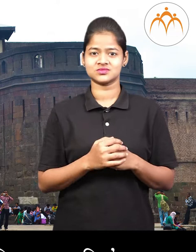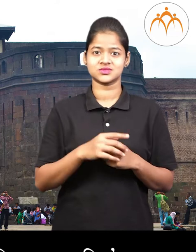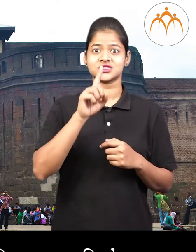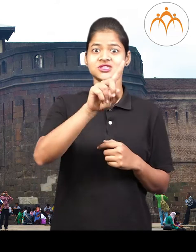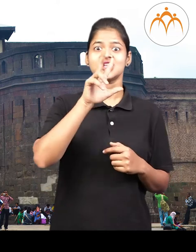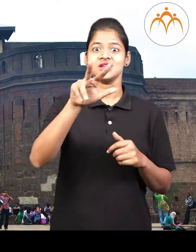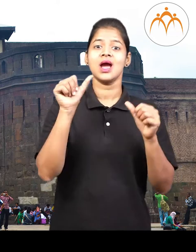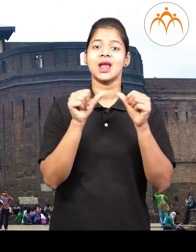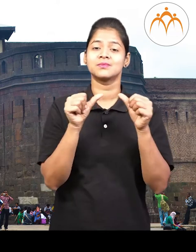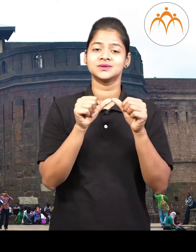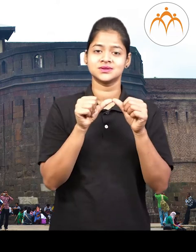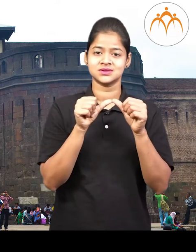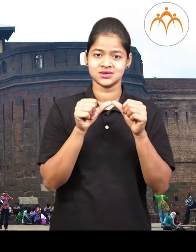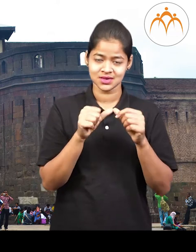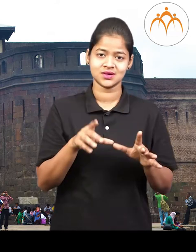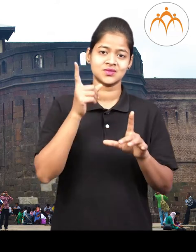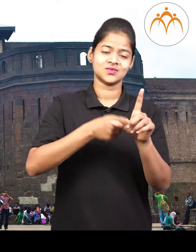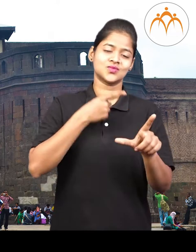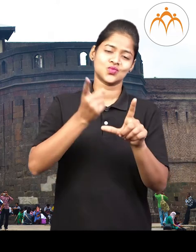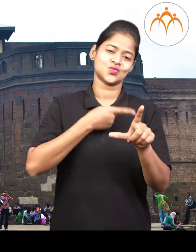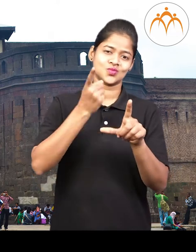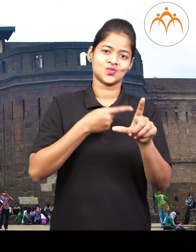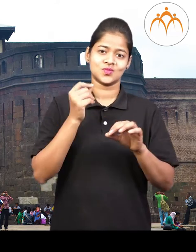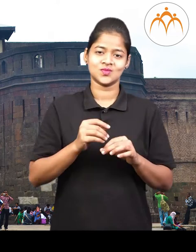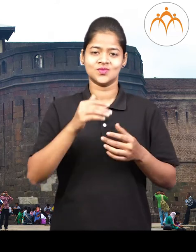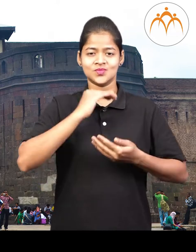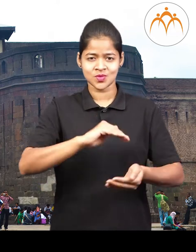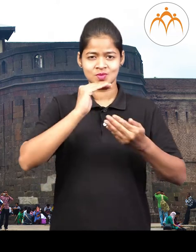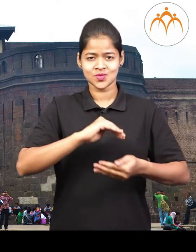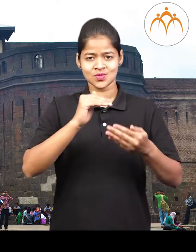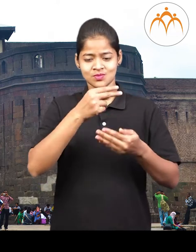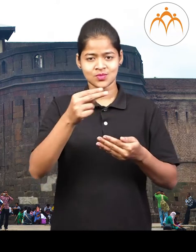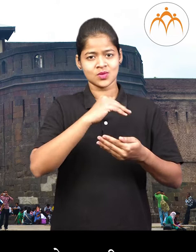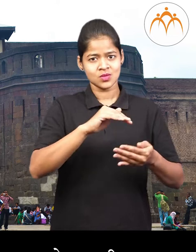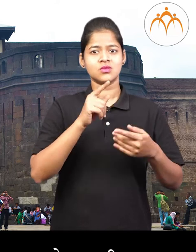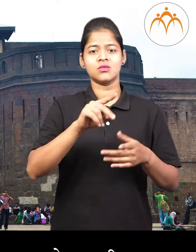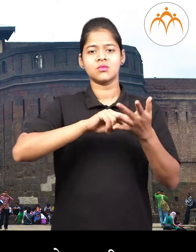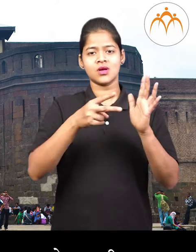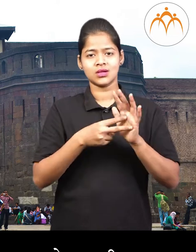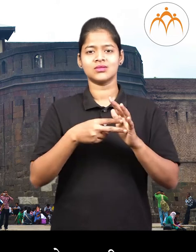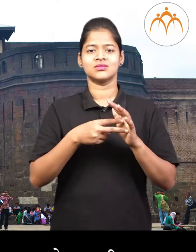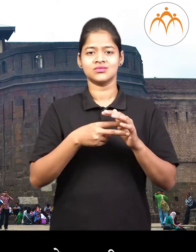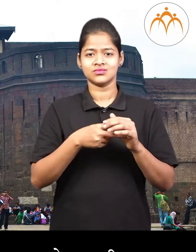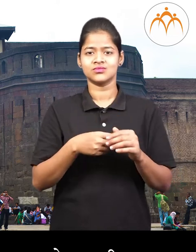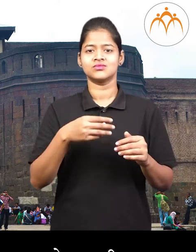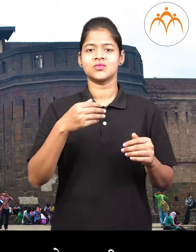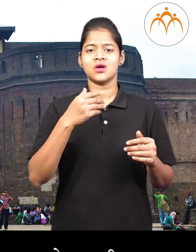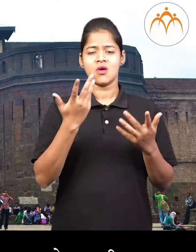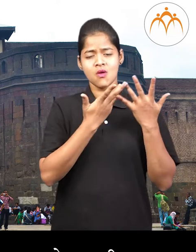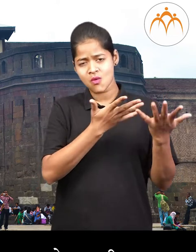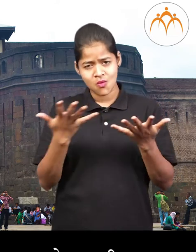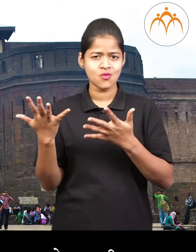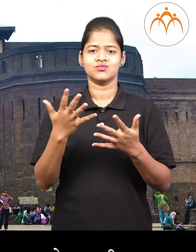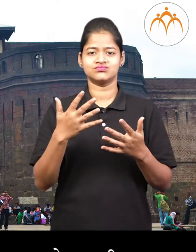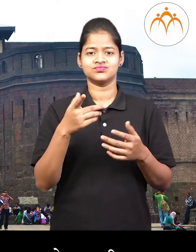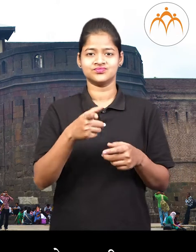वार्षा दिन मणून साजरा होतो या दिवशी आपल्याला वार्सा मनुन मिलालेले आयतिहासिक ठिकाणाना